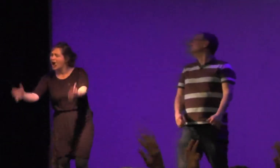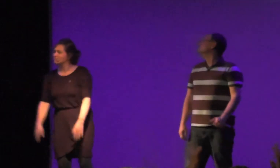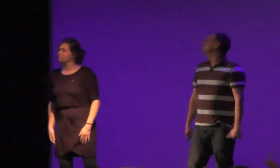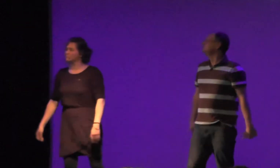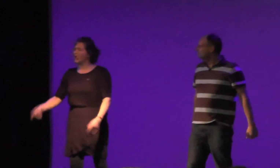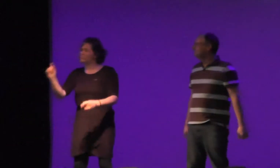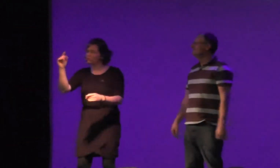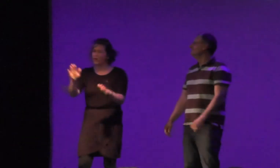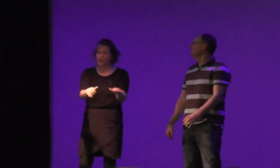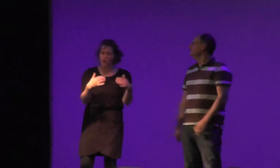den Händen winken. Super.